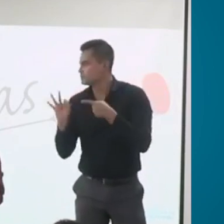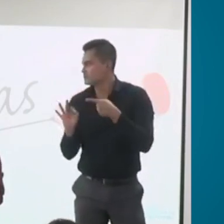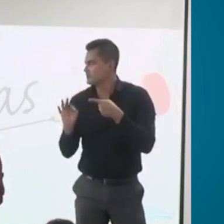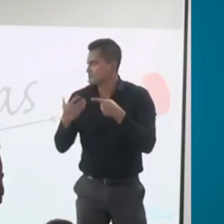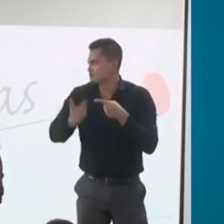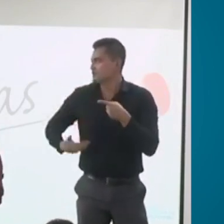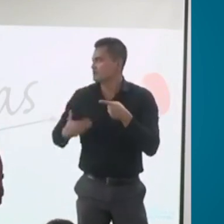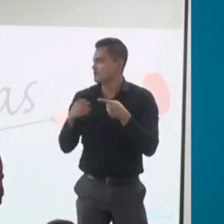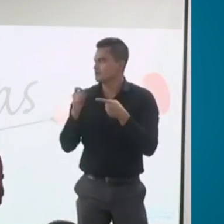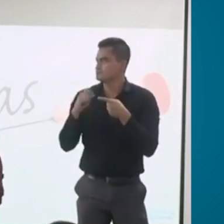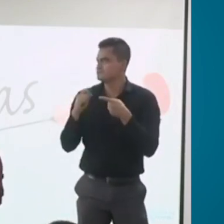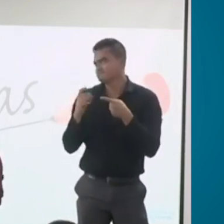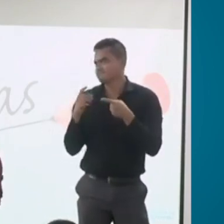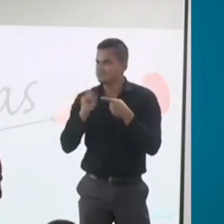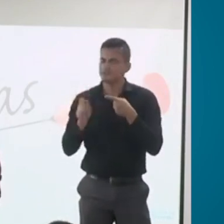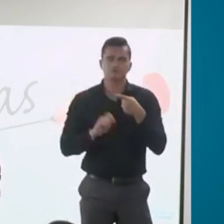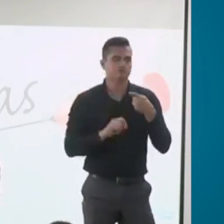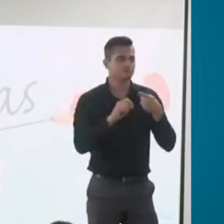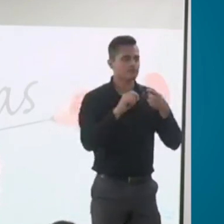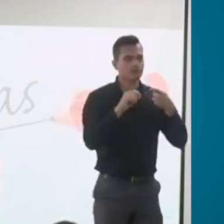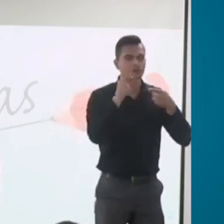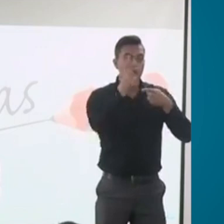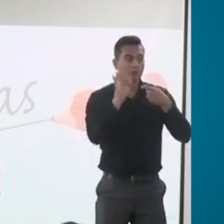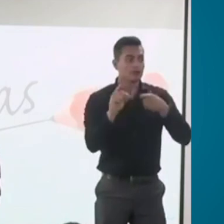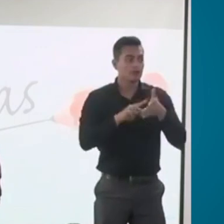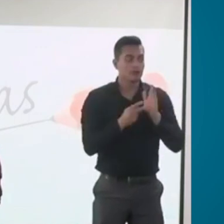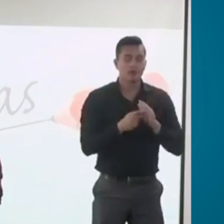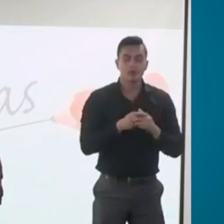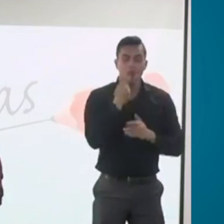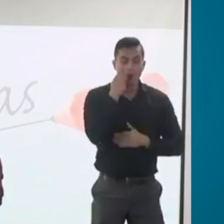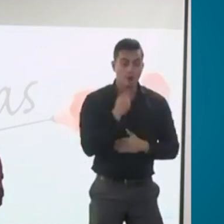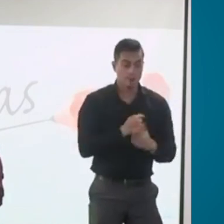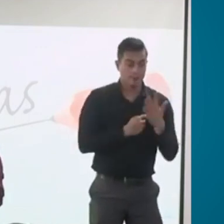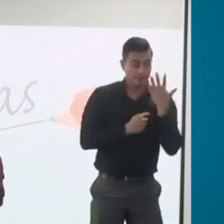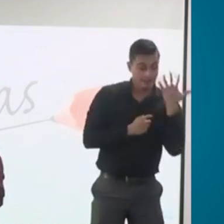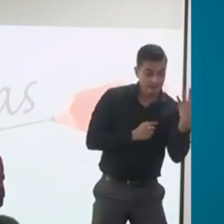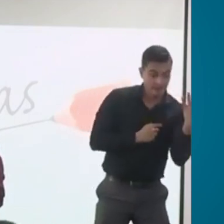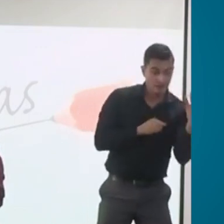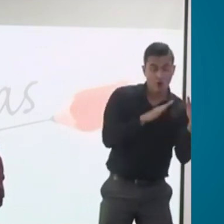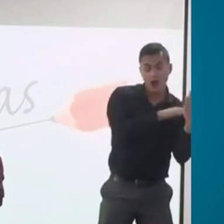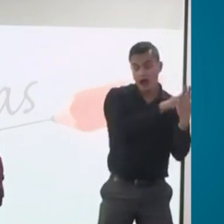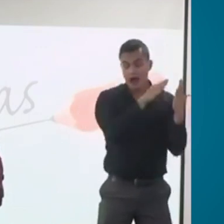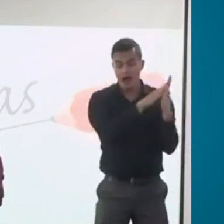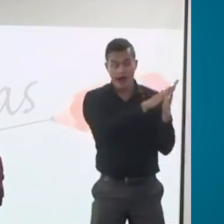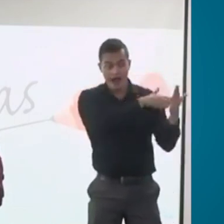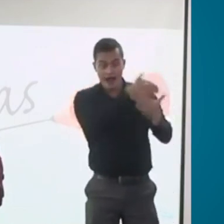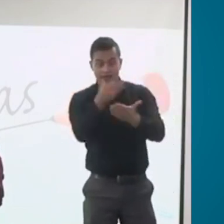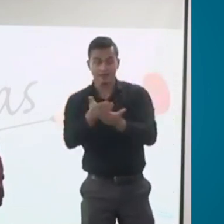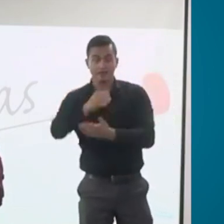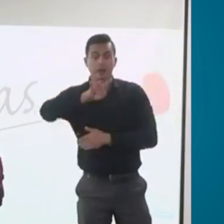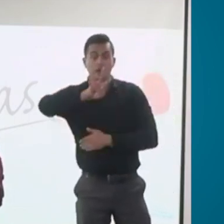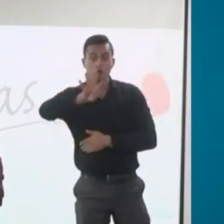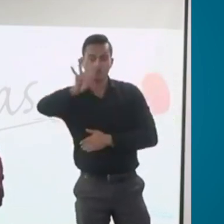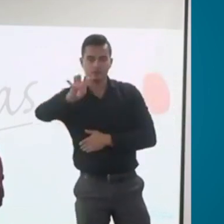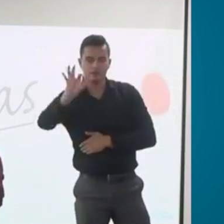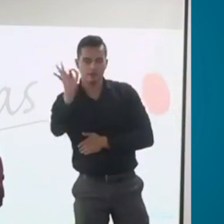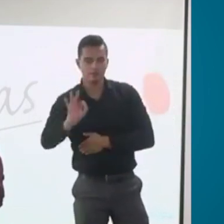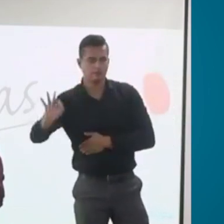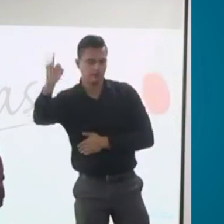Bueno, entonces, de 5 a 49% se llama incapacidad permanente parcial y